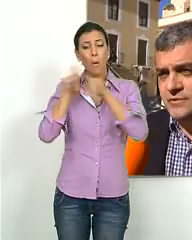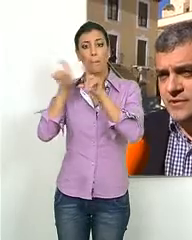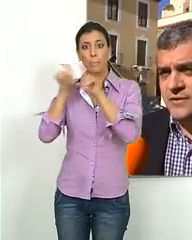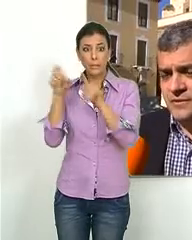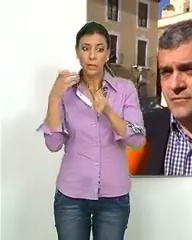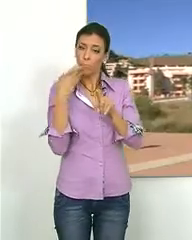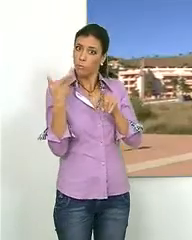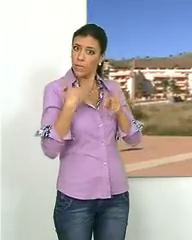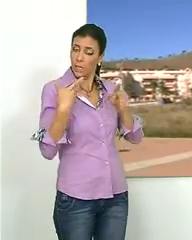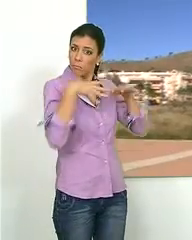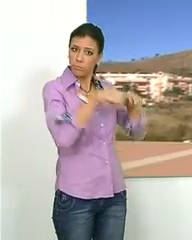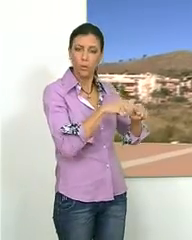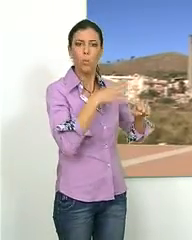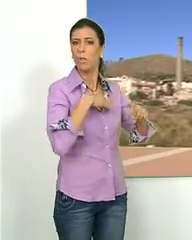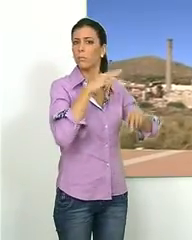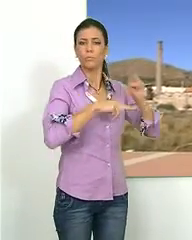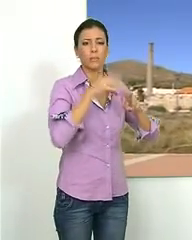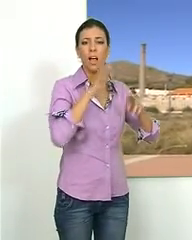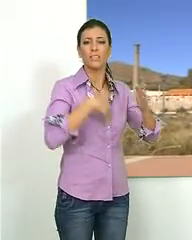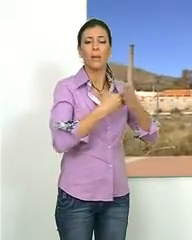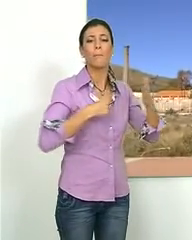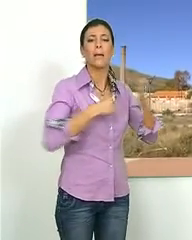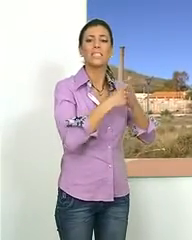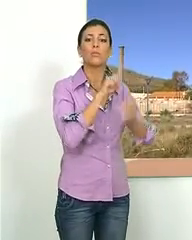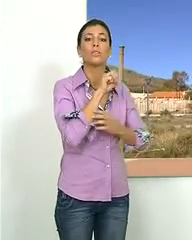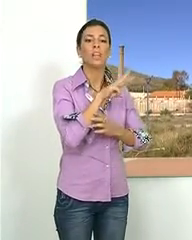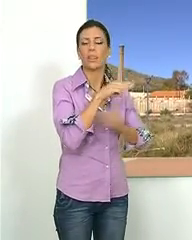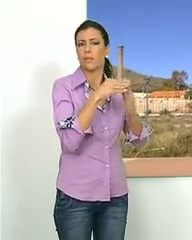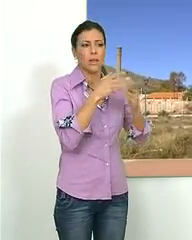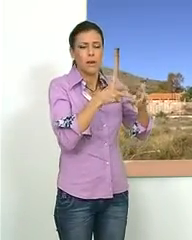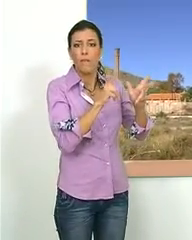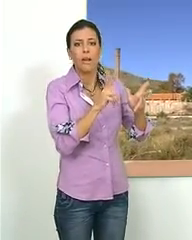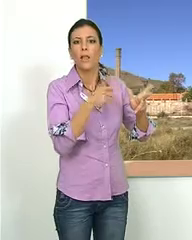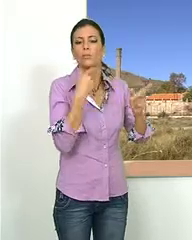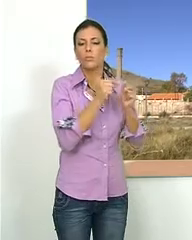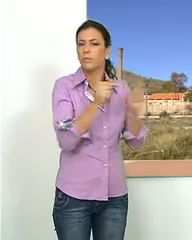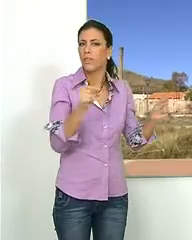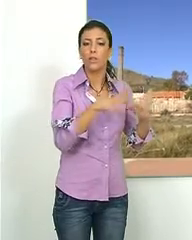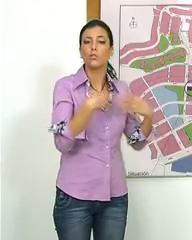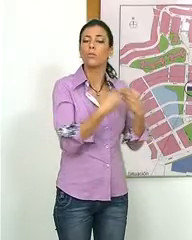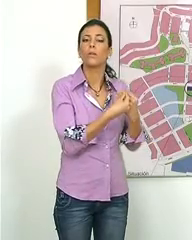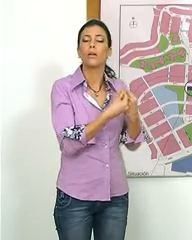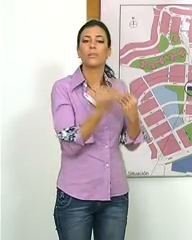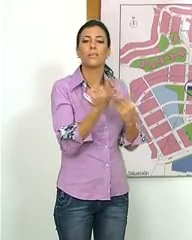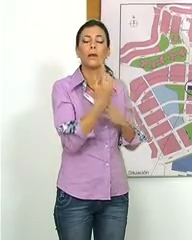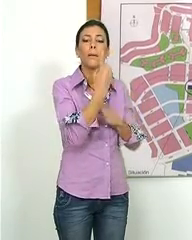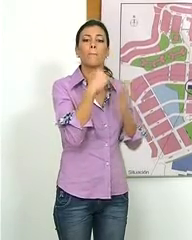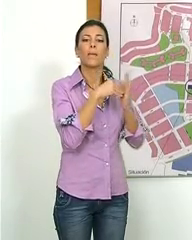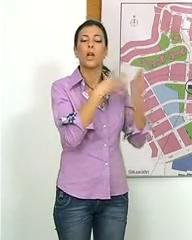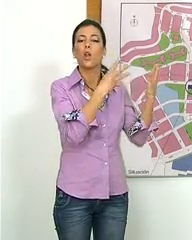que la empresa que la adquiera podrá edificar un máximo de 13 viviendas libres con una superficie total de unos 1